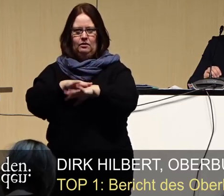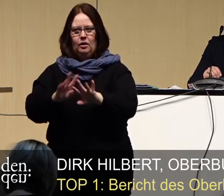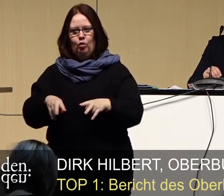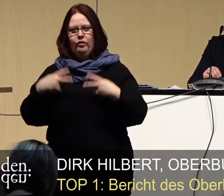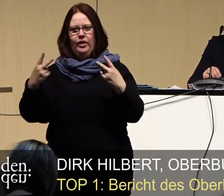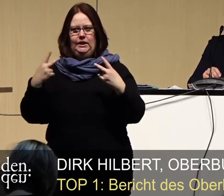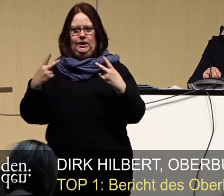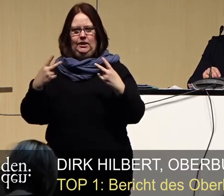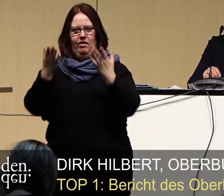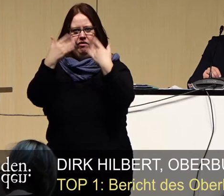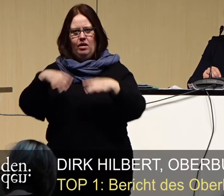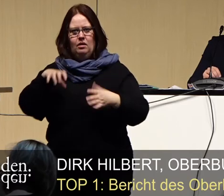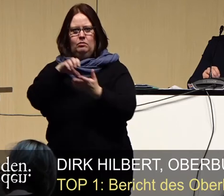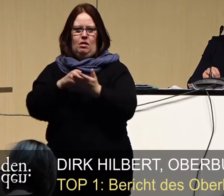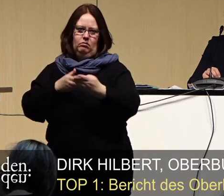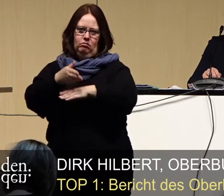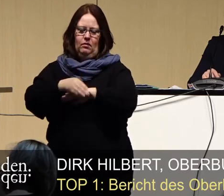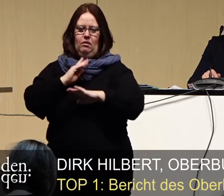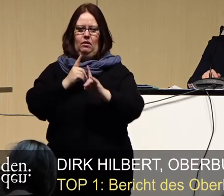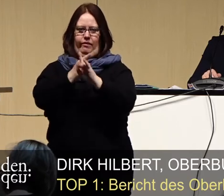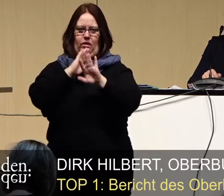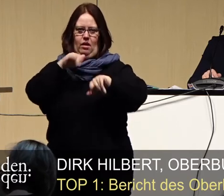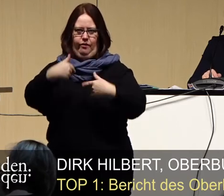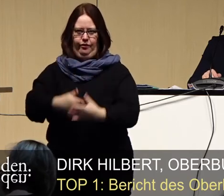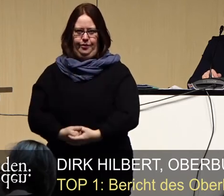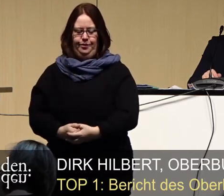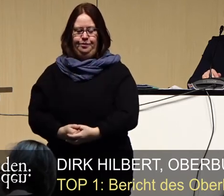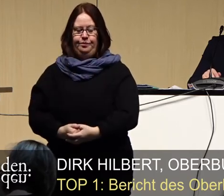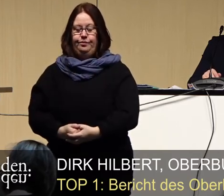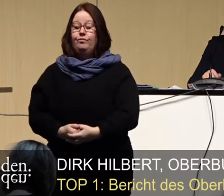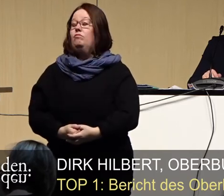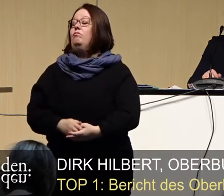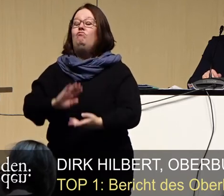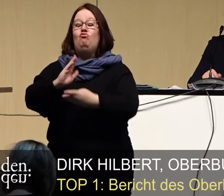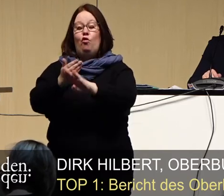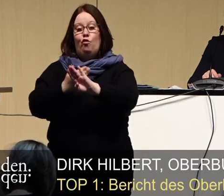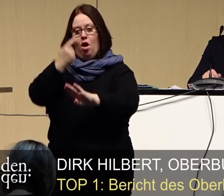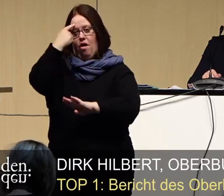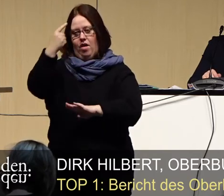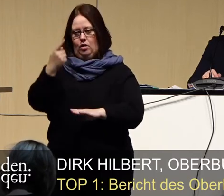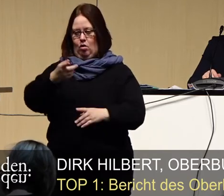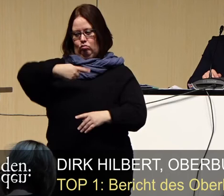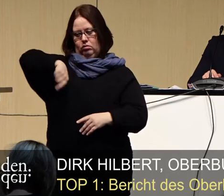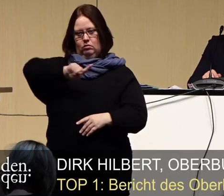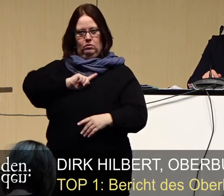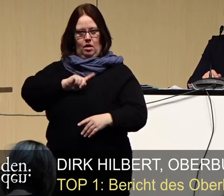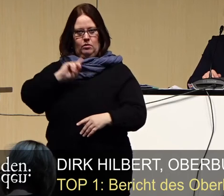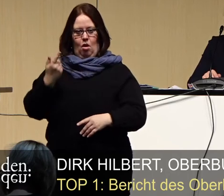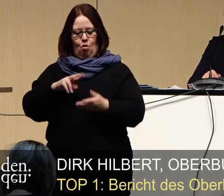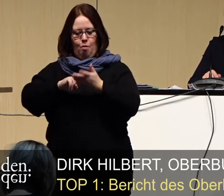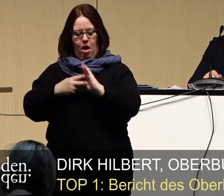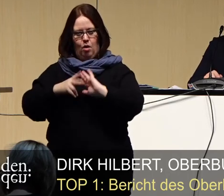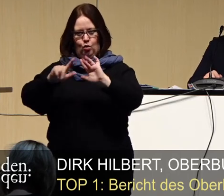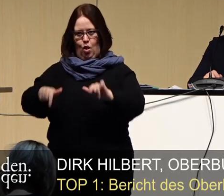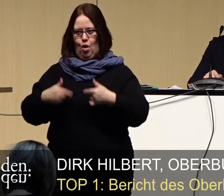auf Weihnachtsmärkten entsprechend treffen kann. Wir wussten von vornherein, und so haben wir unsere Pläne